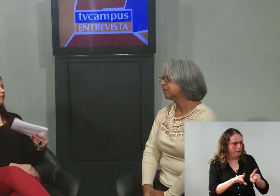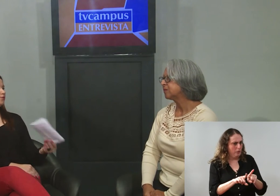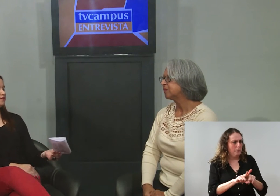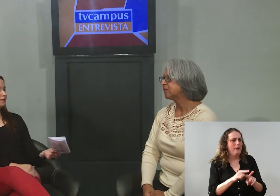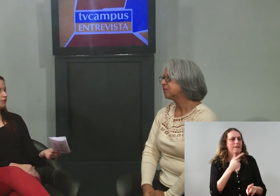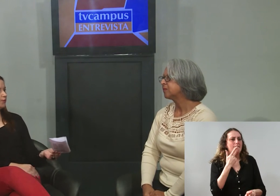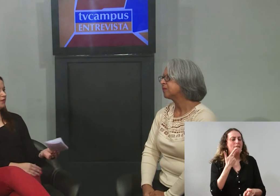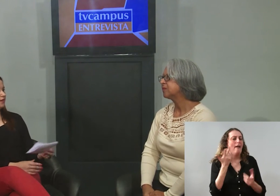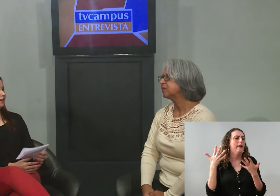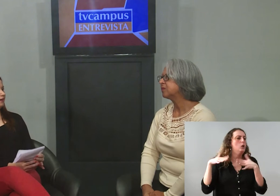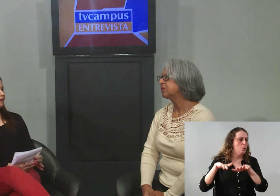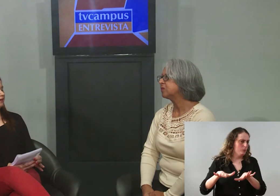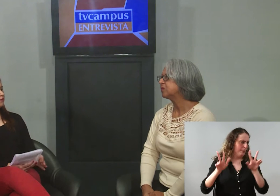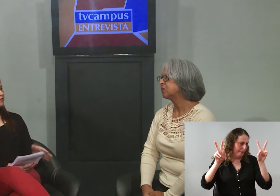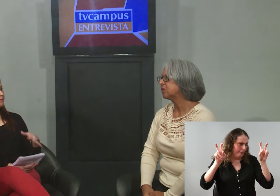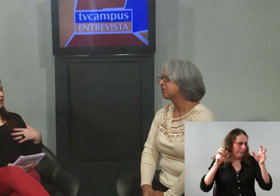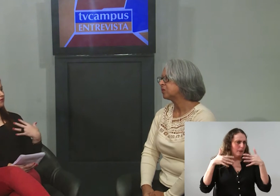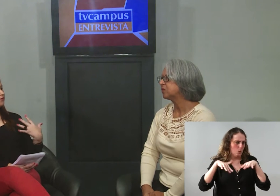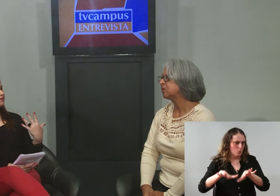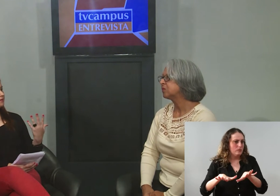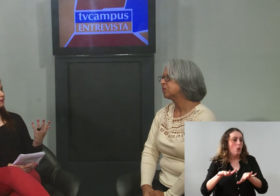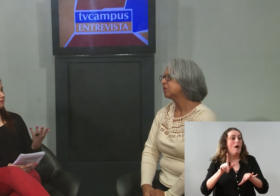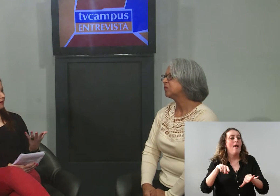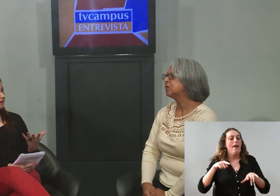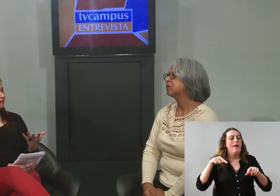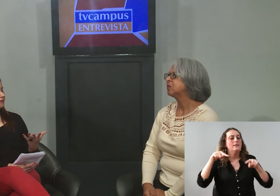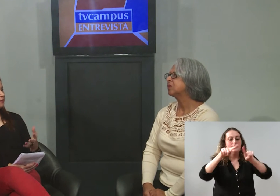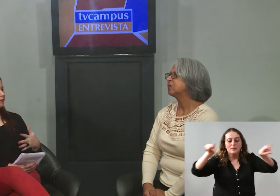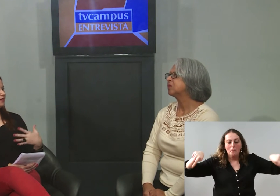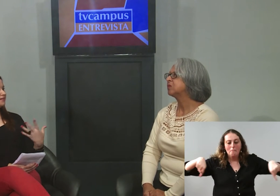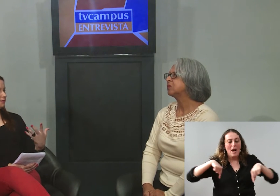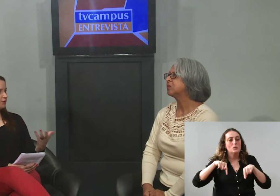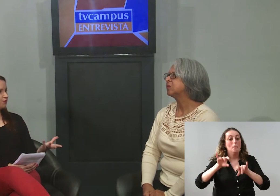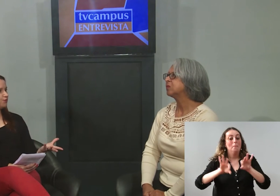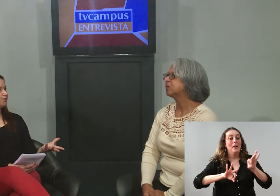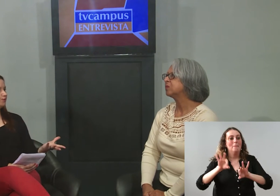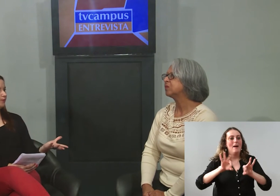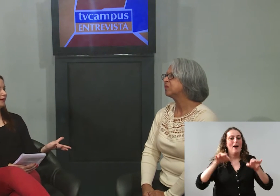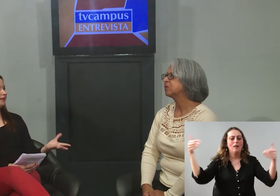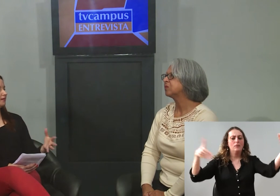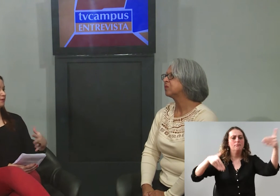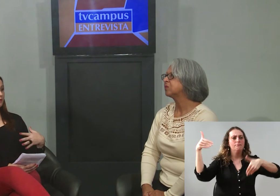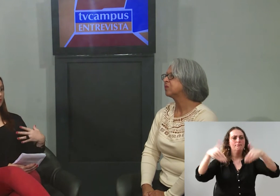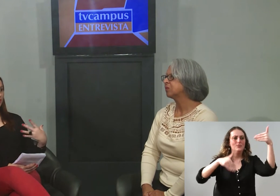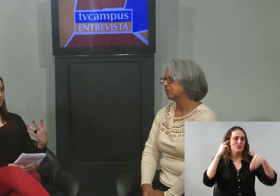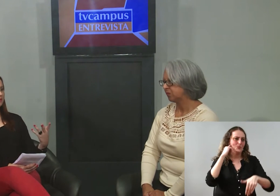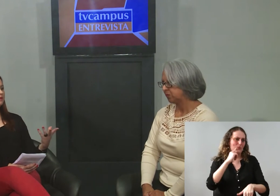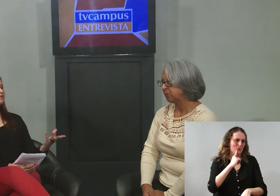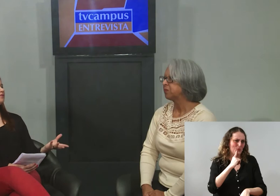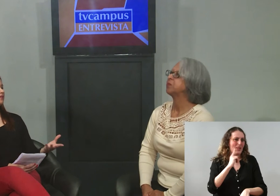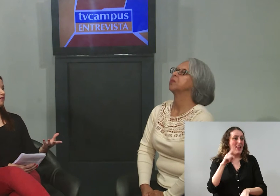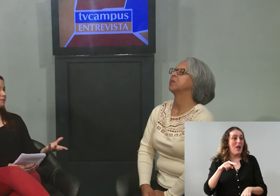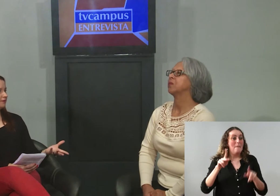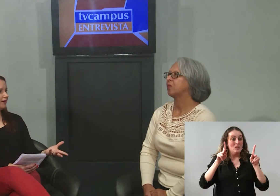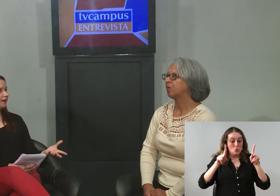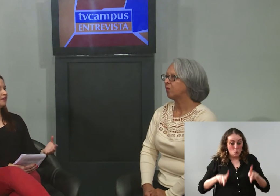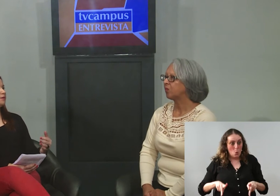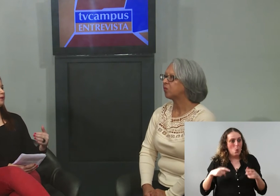inclusão, é um espaço que se prepara para receber o surdo, não é? São as pessoas que precisam se adaptar para